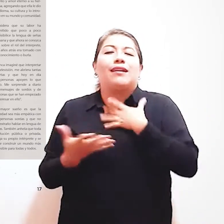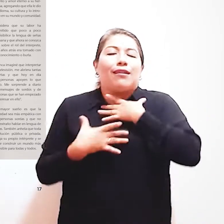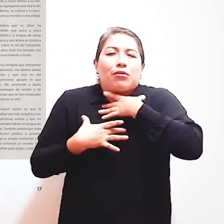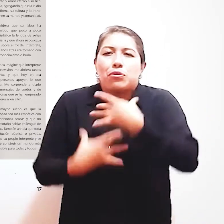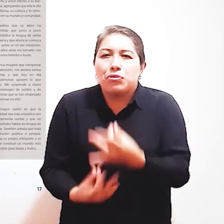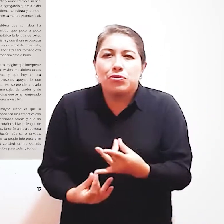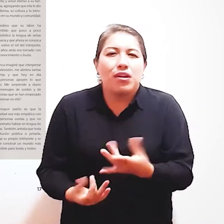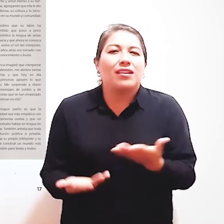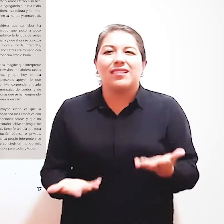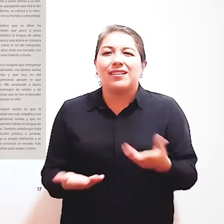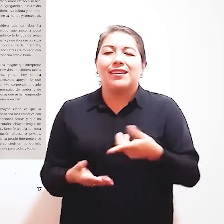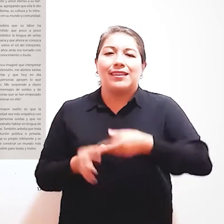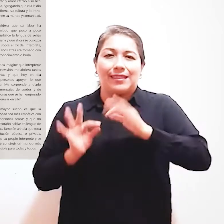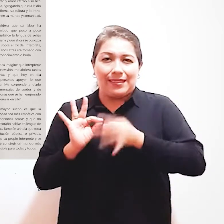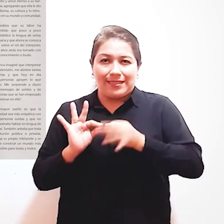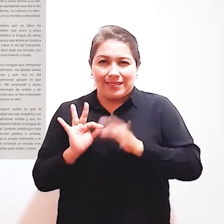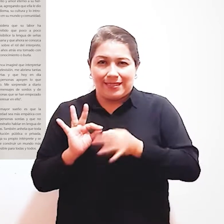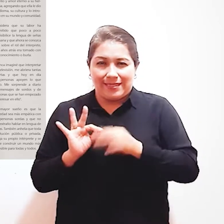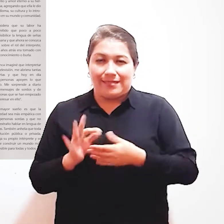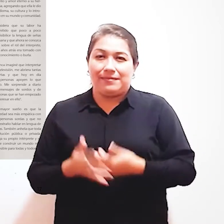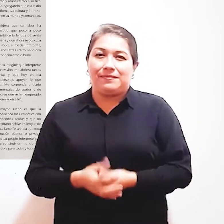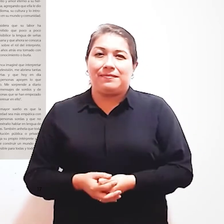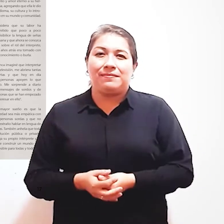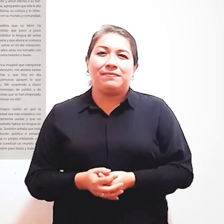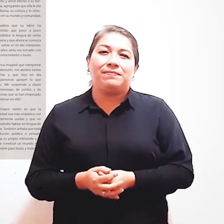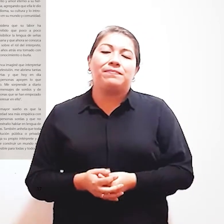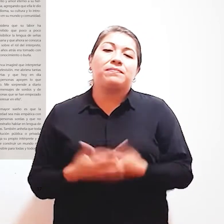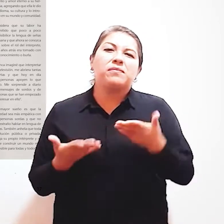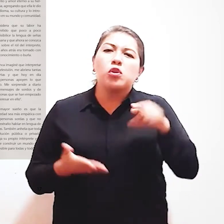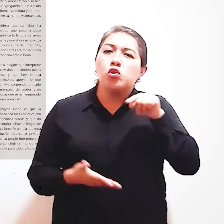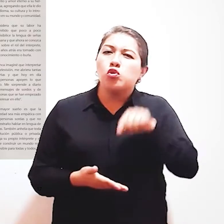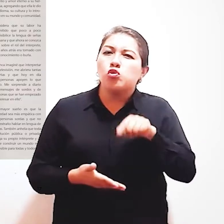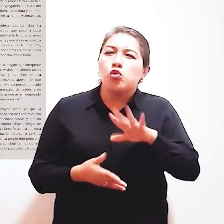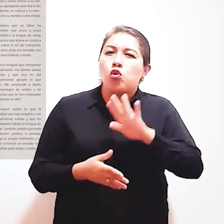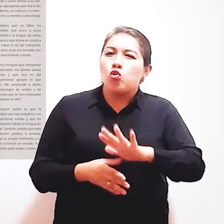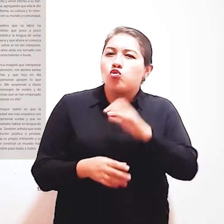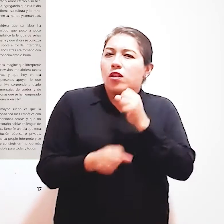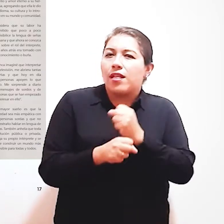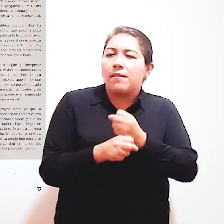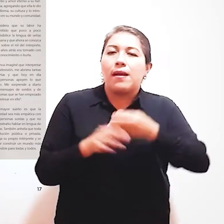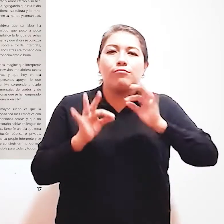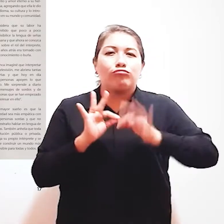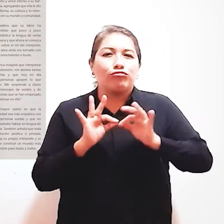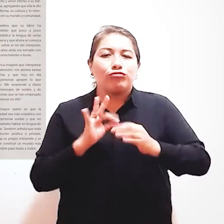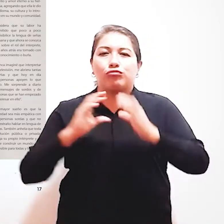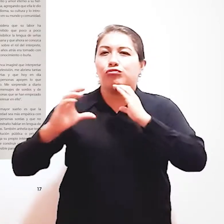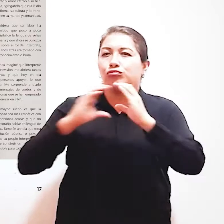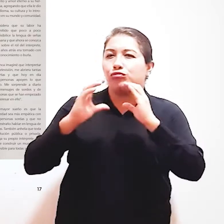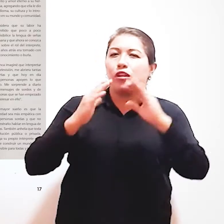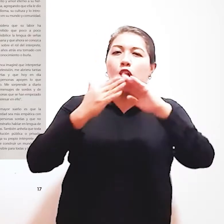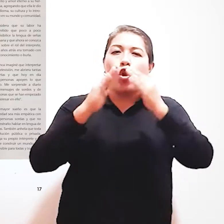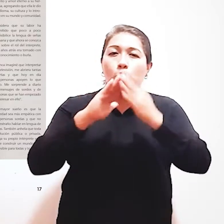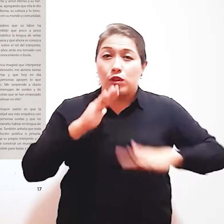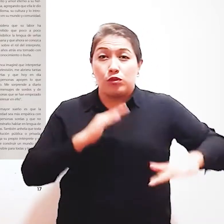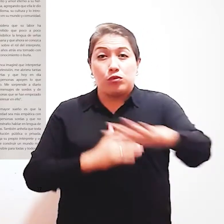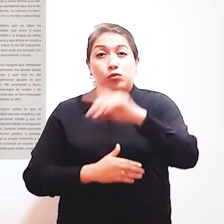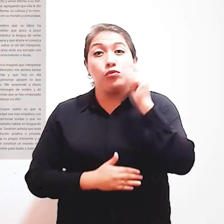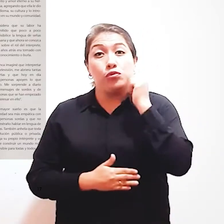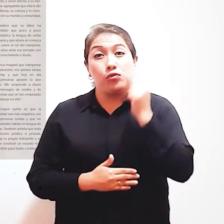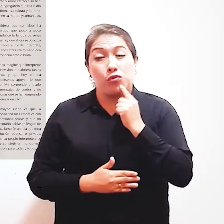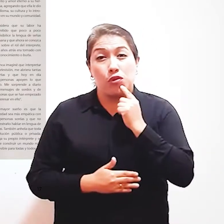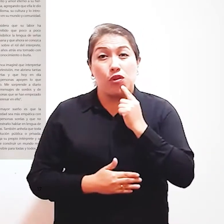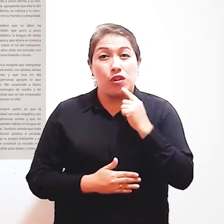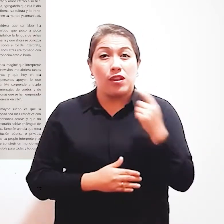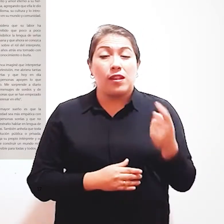dedicarse a lo que descubrió Como su vocación de ser Su rol consiste en la interpretación Del idioma de la comunidad